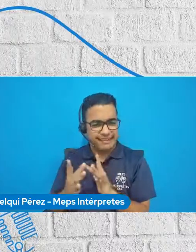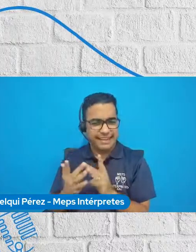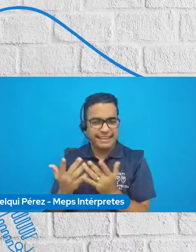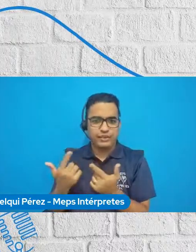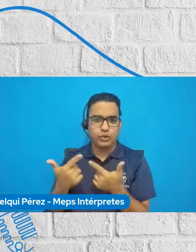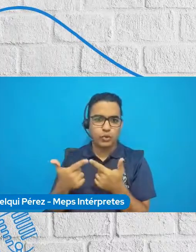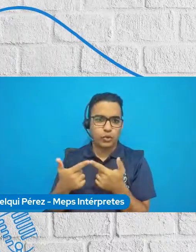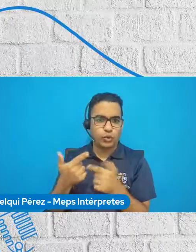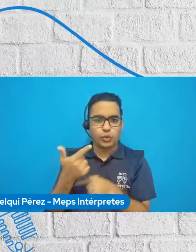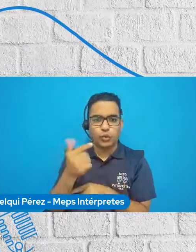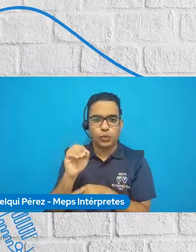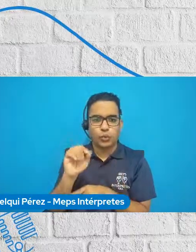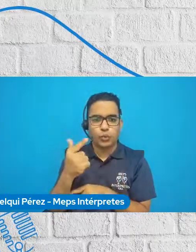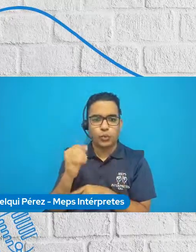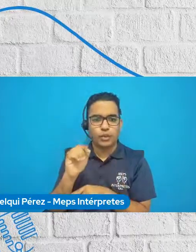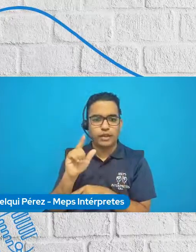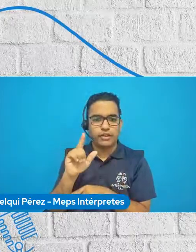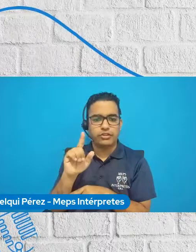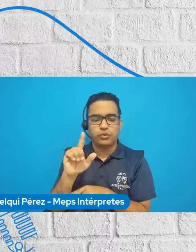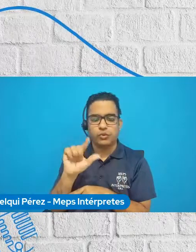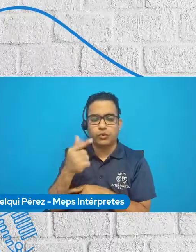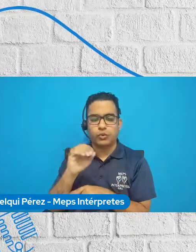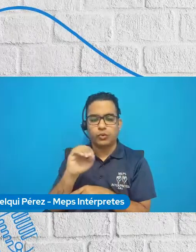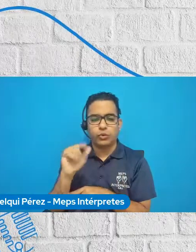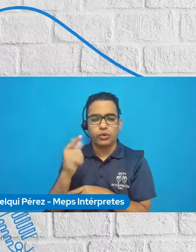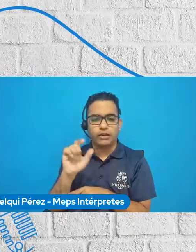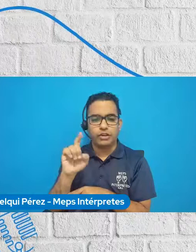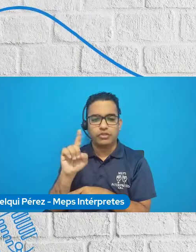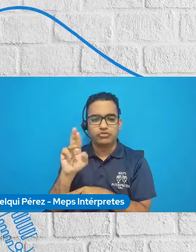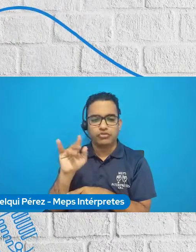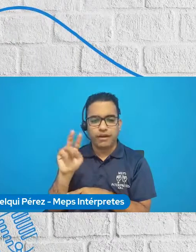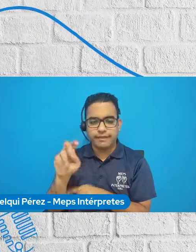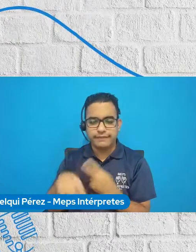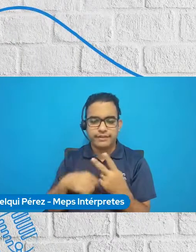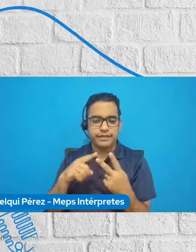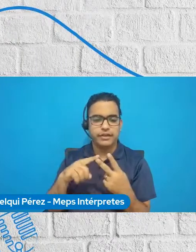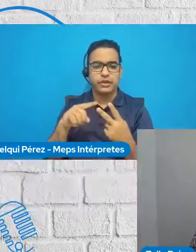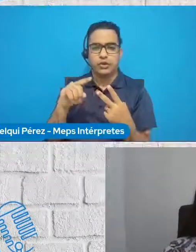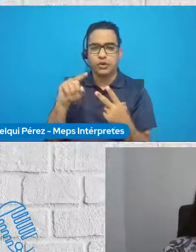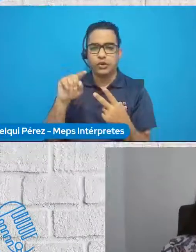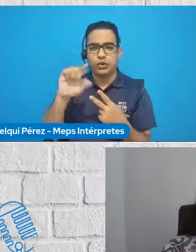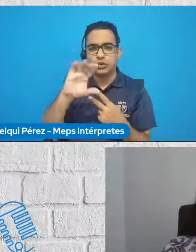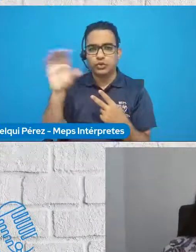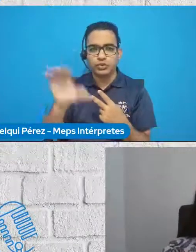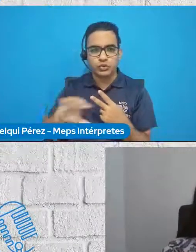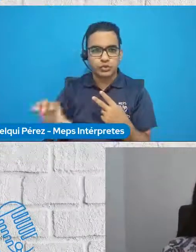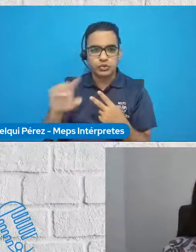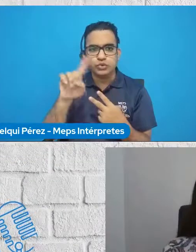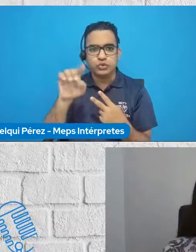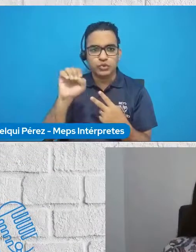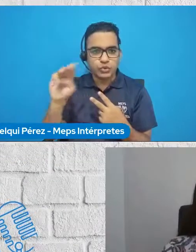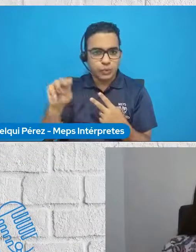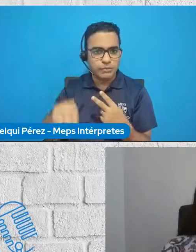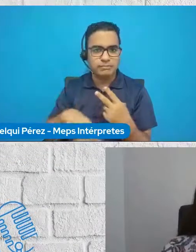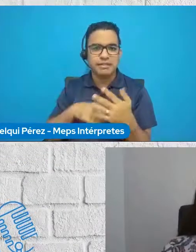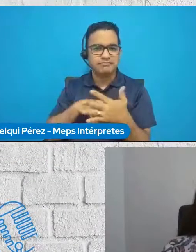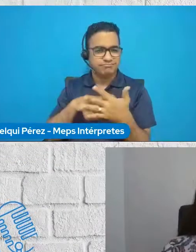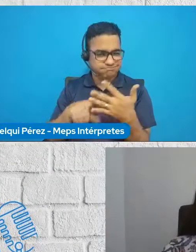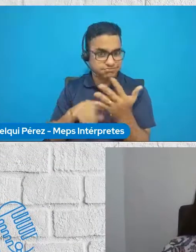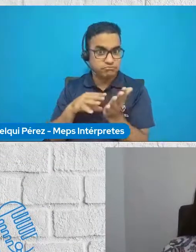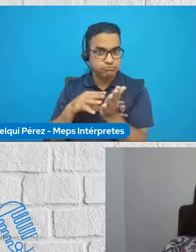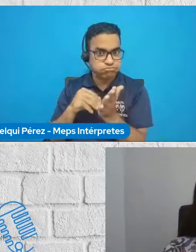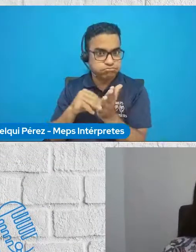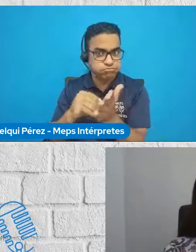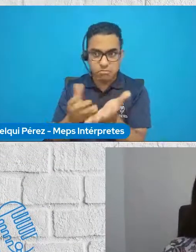Drive, a Zoom, a Teams, que antes no lo tenían. Y eso les ayuda no solamente ahora, sino para futuro. Y lo